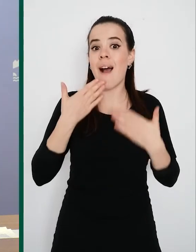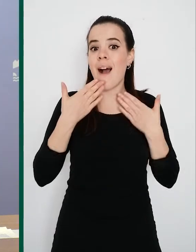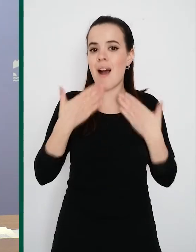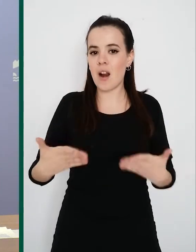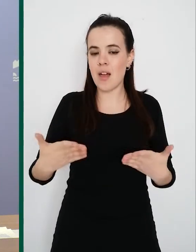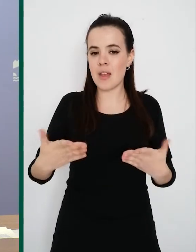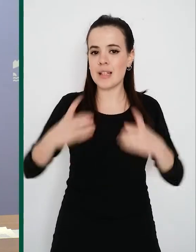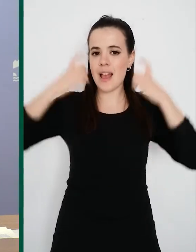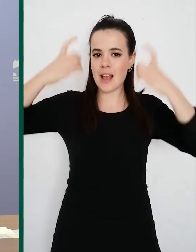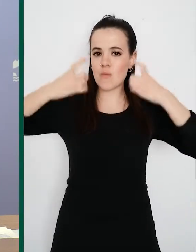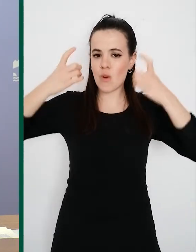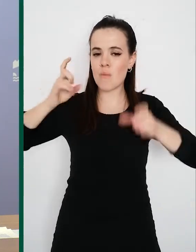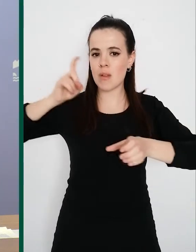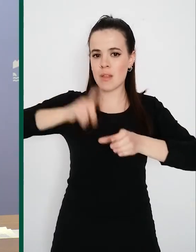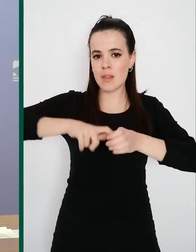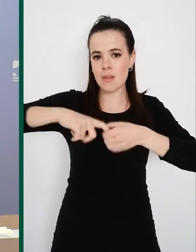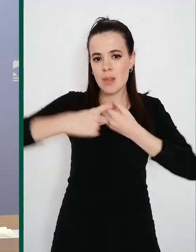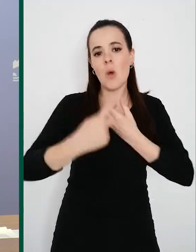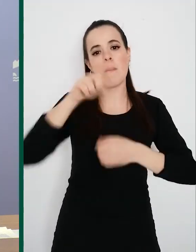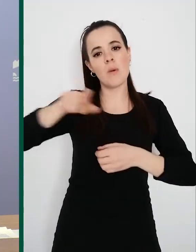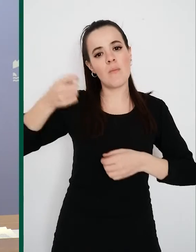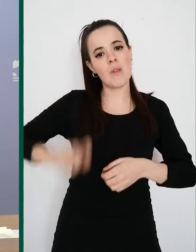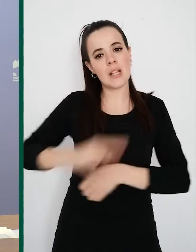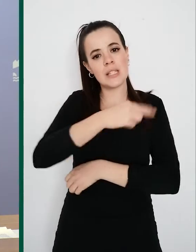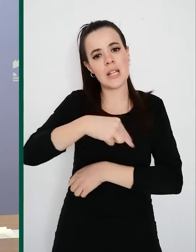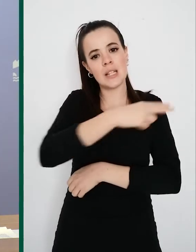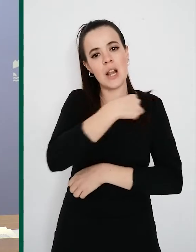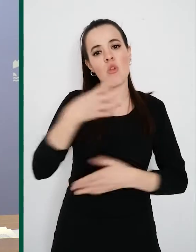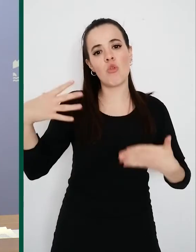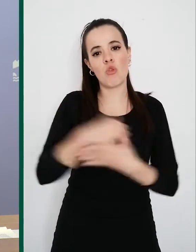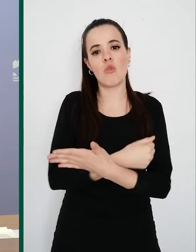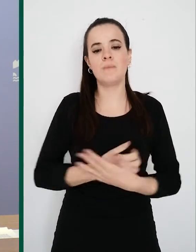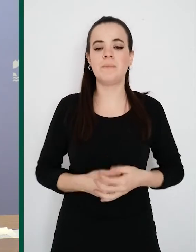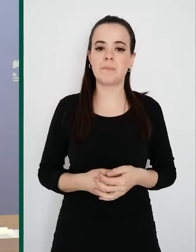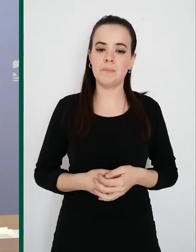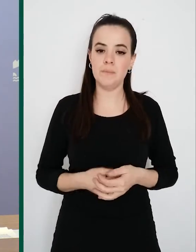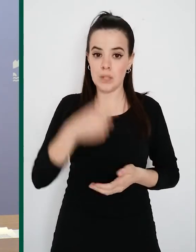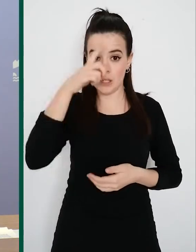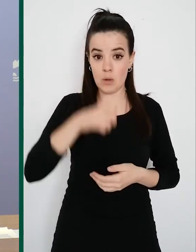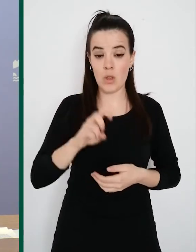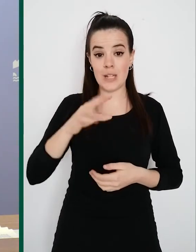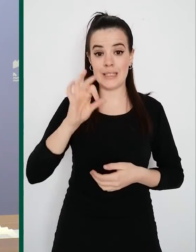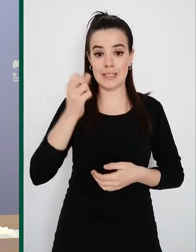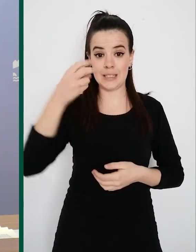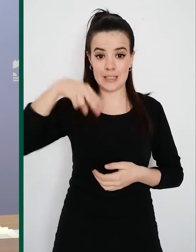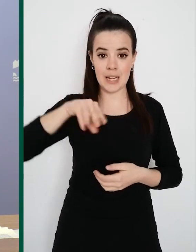involucración de todos los profesionales sanitarios. Permítanme que recuerde a San Agustín. San Agustín decía,